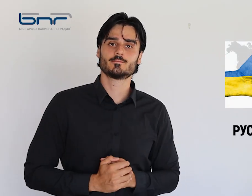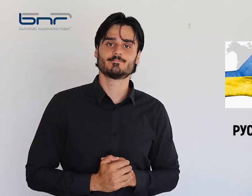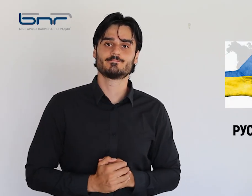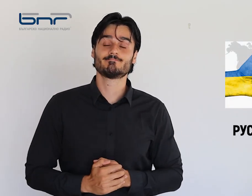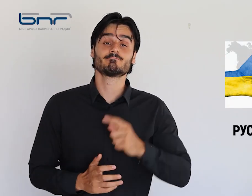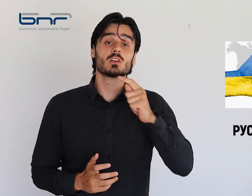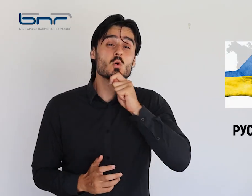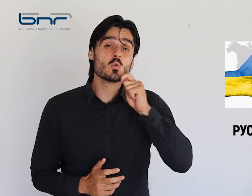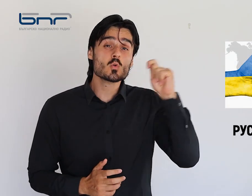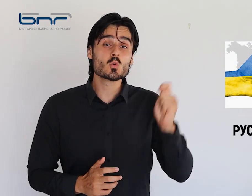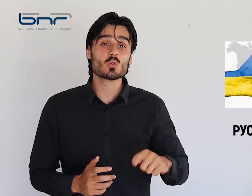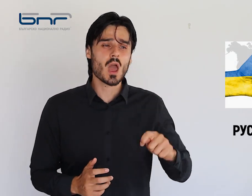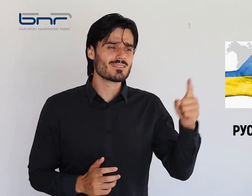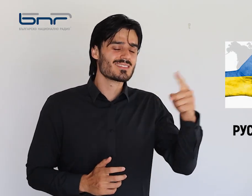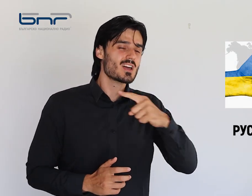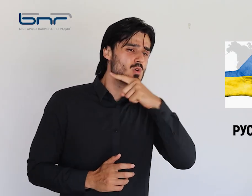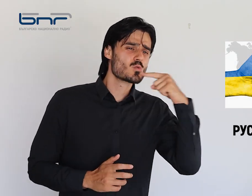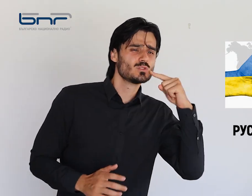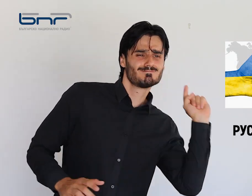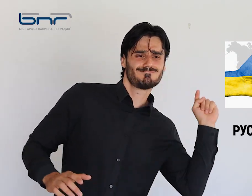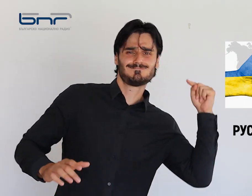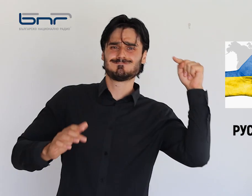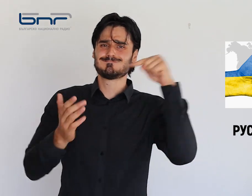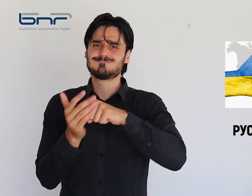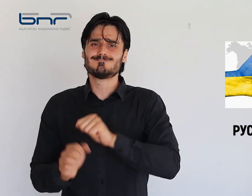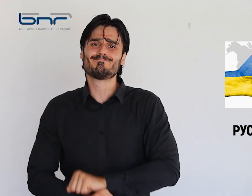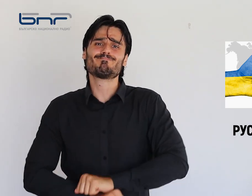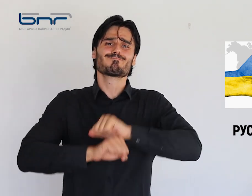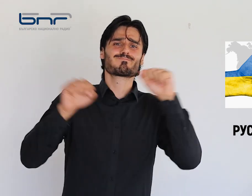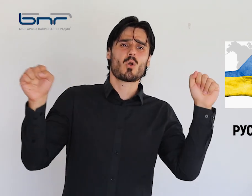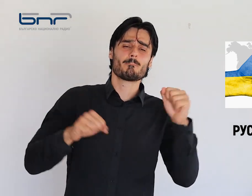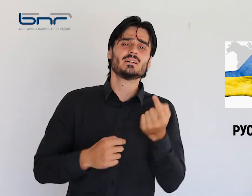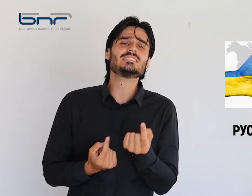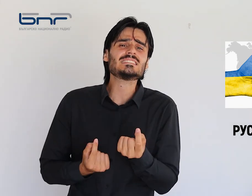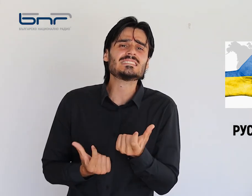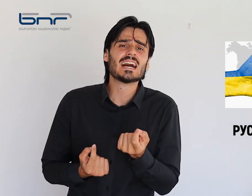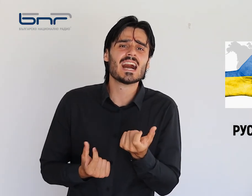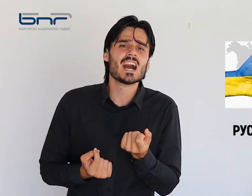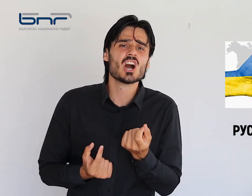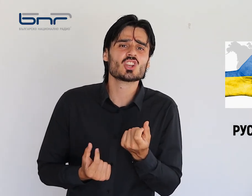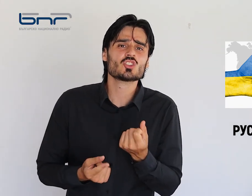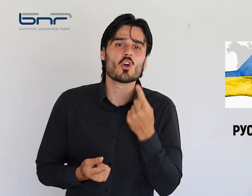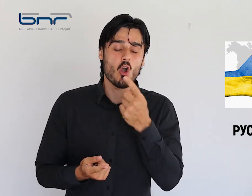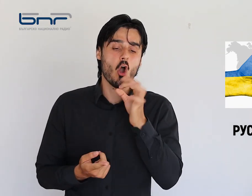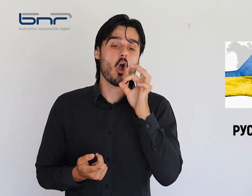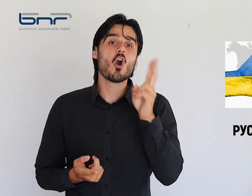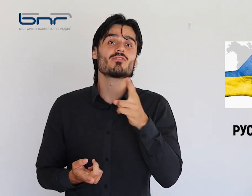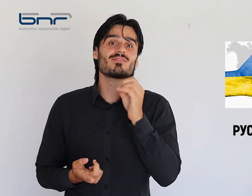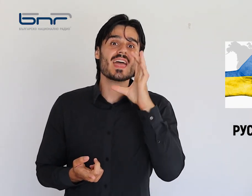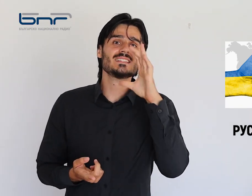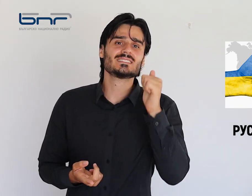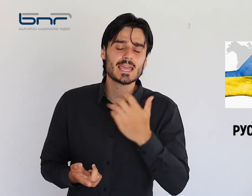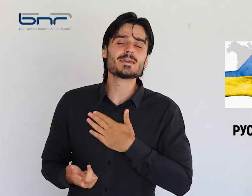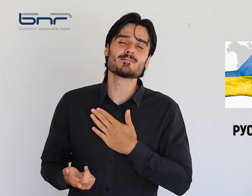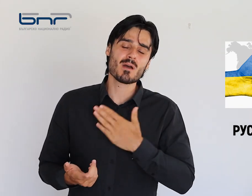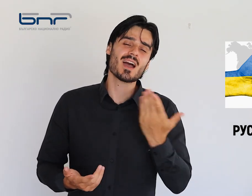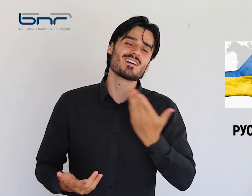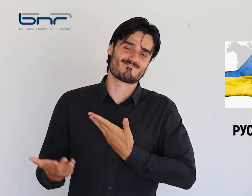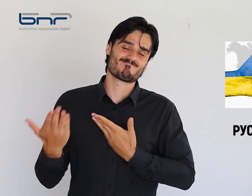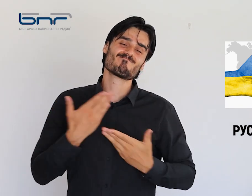В Украина руски ракети са поразили зърнени терминали на земеделско предприятие в Одеска област. Има ранени. По-рано